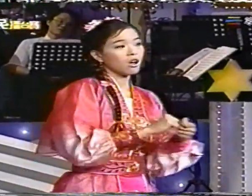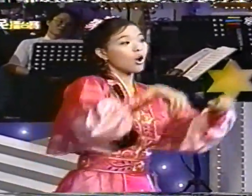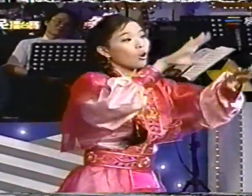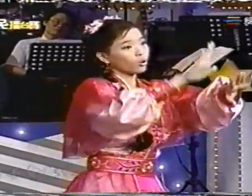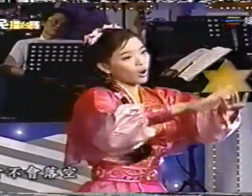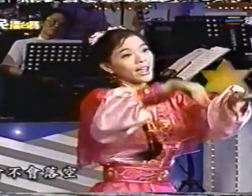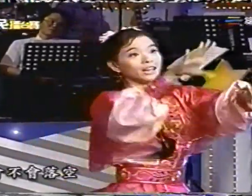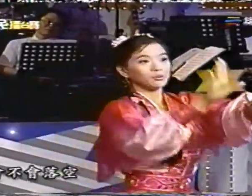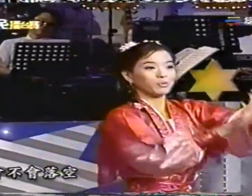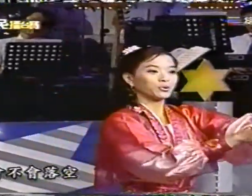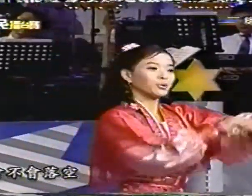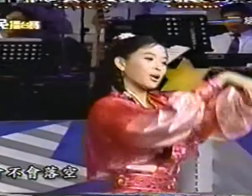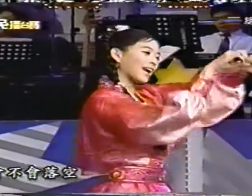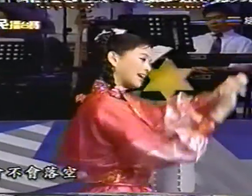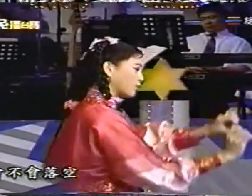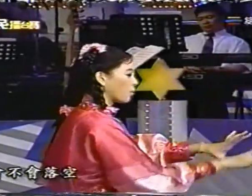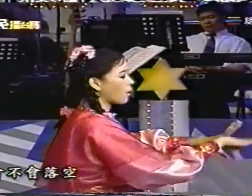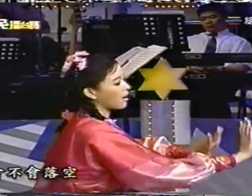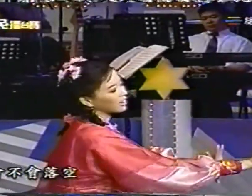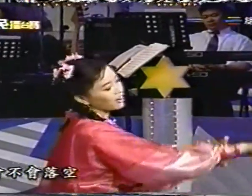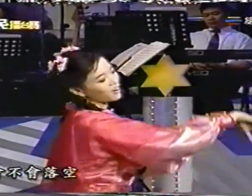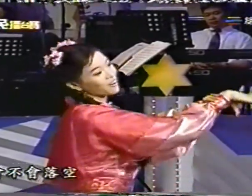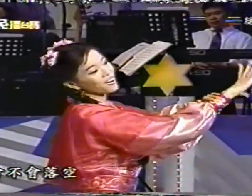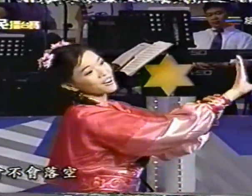会不会落空